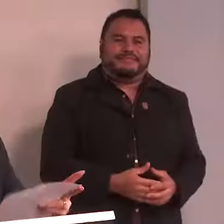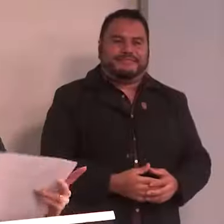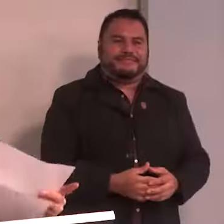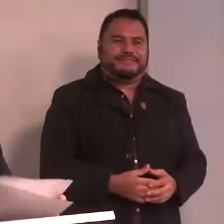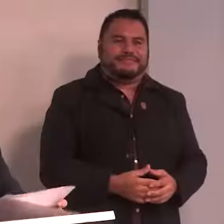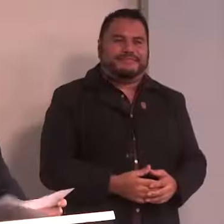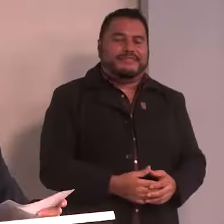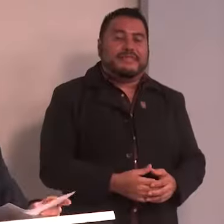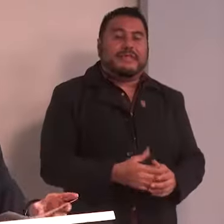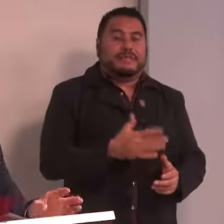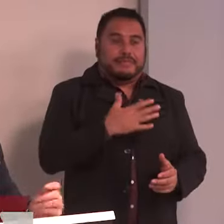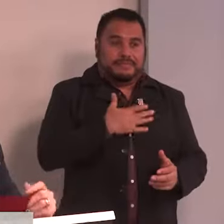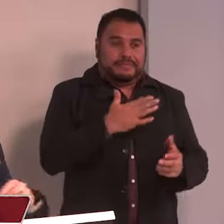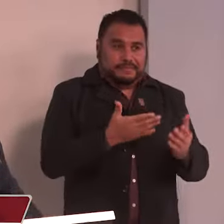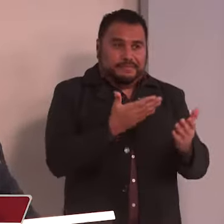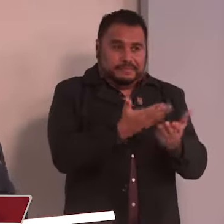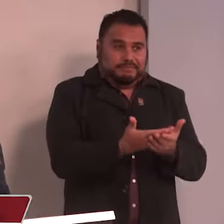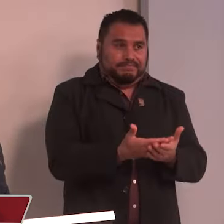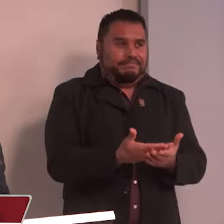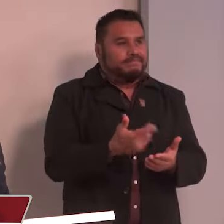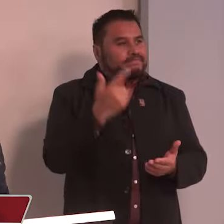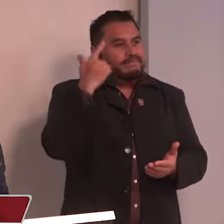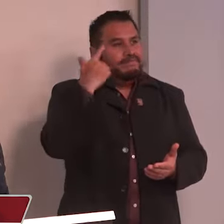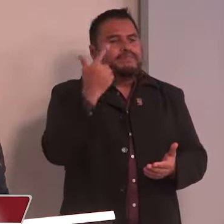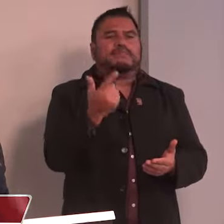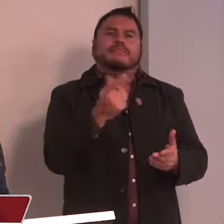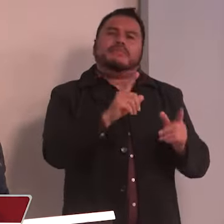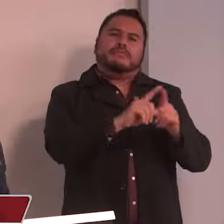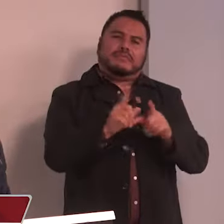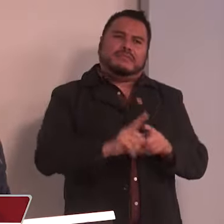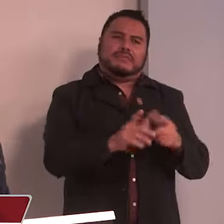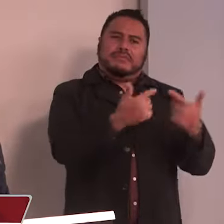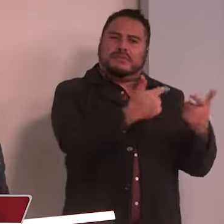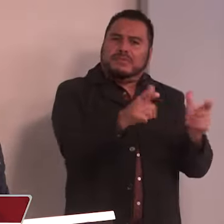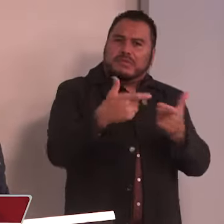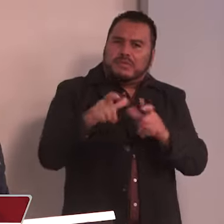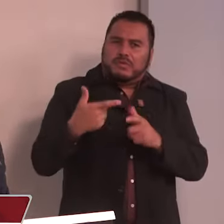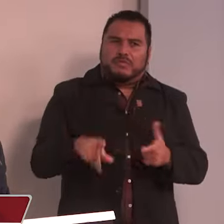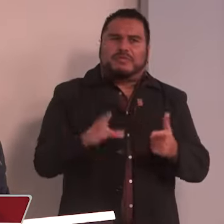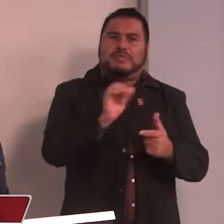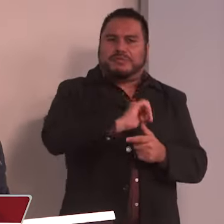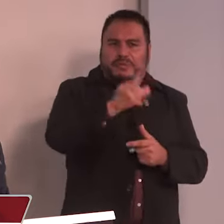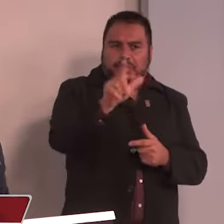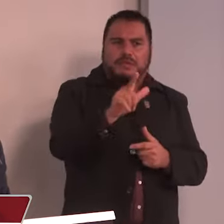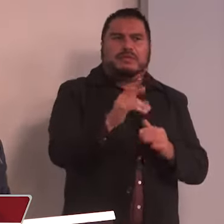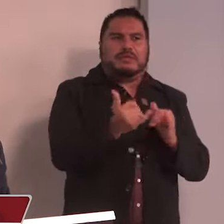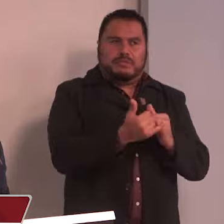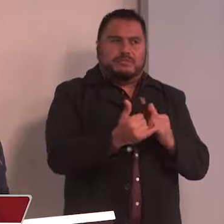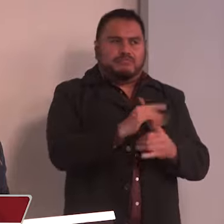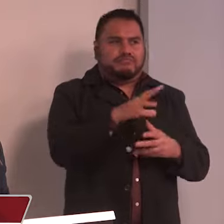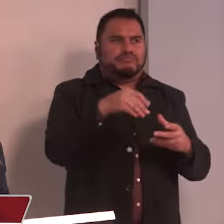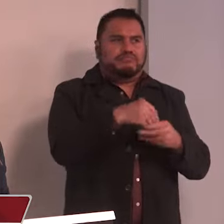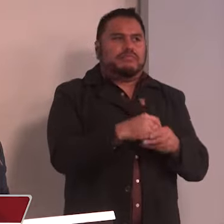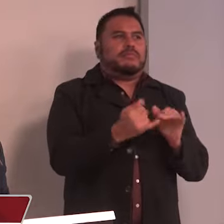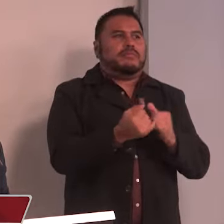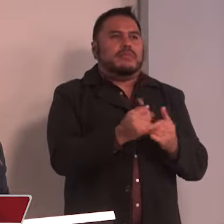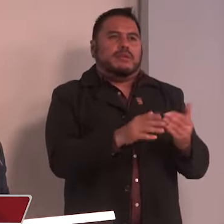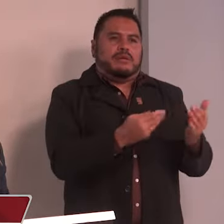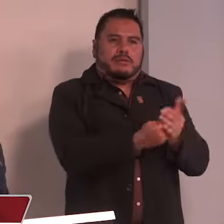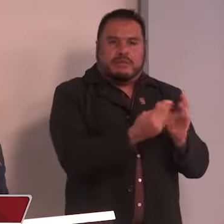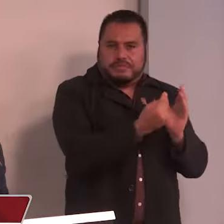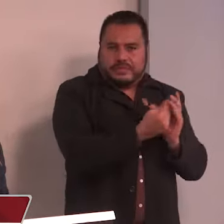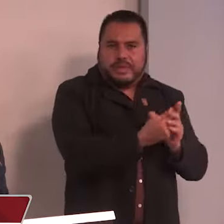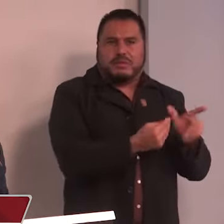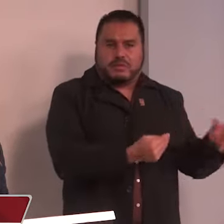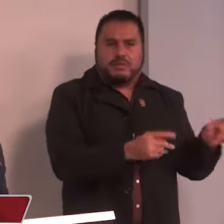Es mi propósito involucrar distintos sectores profesionistas de iniciativa privada